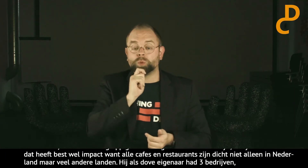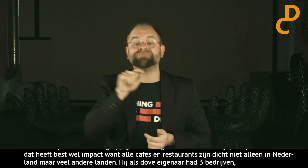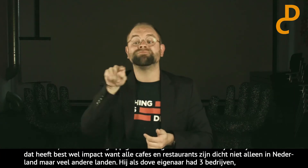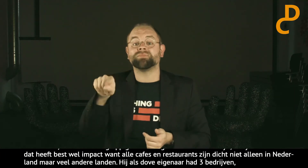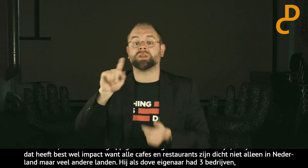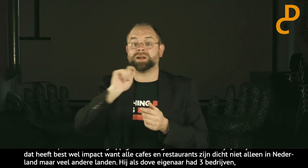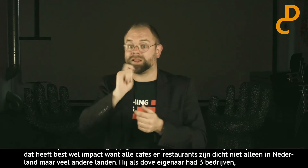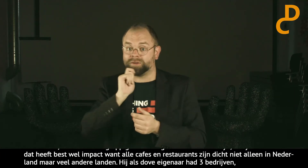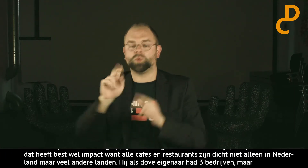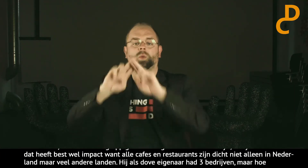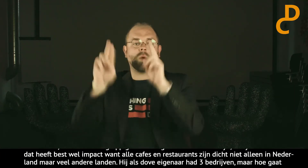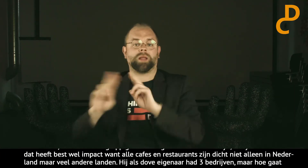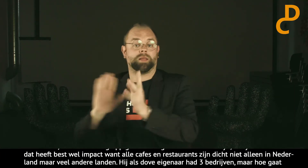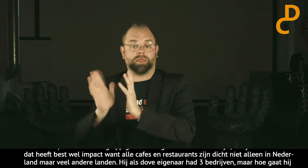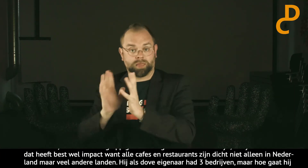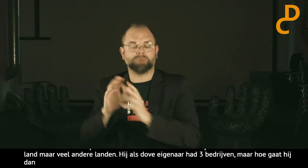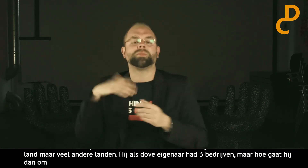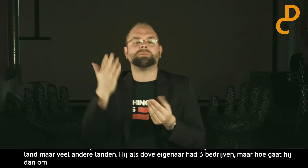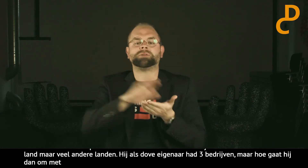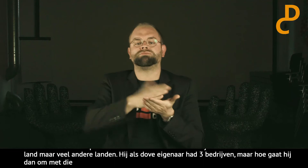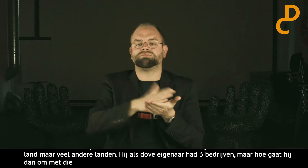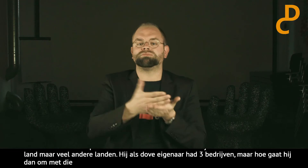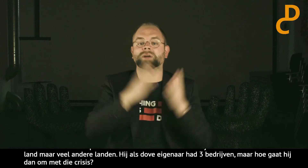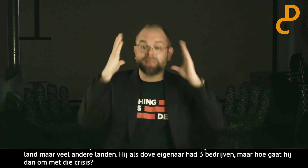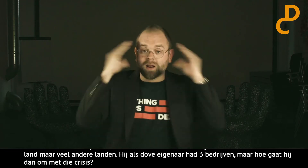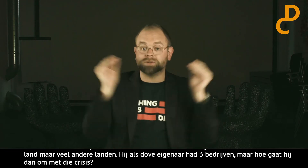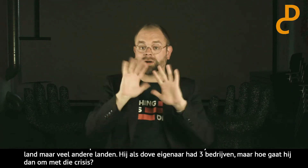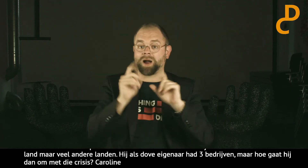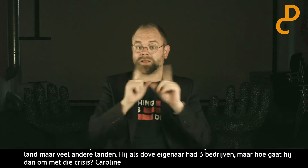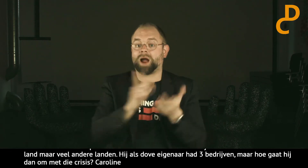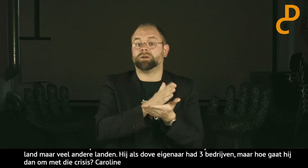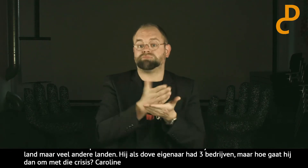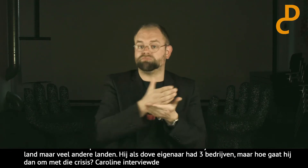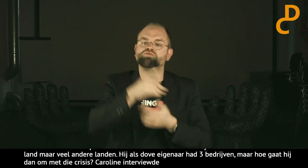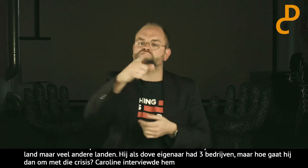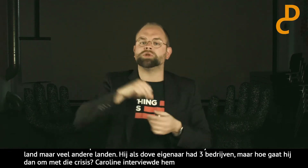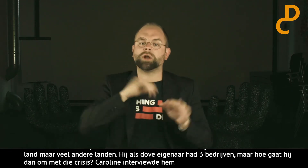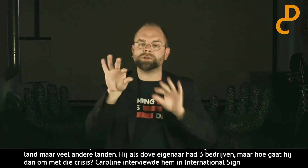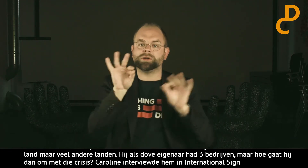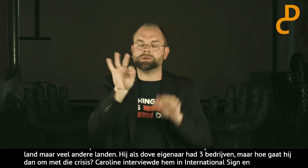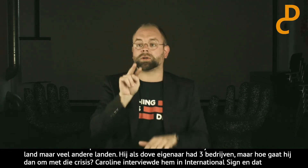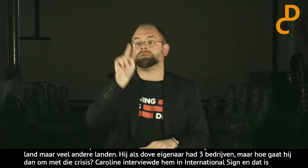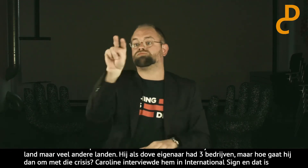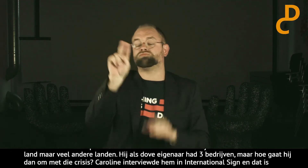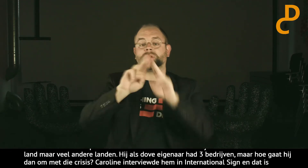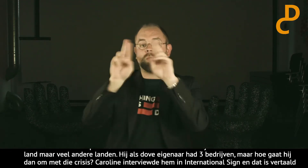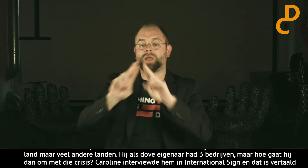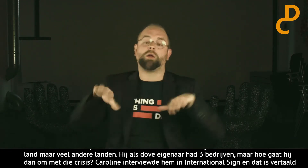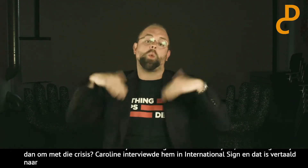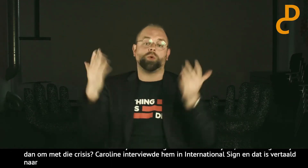Carolien heeft hem geïnterviewd. En het interview is een international sign en het is vertaald naar Nederlands gebarentaal. Dus dan kan je zelf kiezen of je naar de